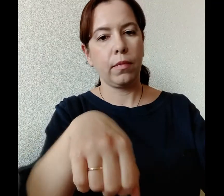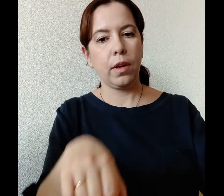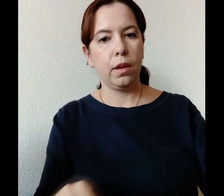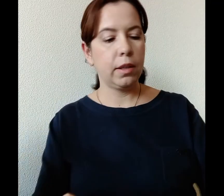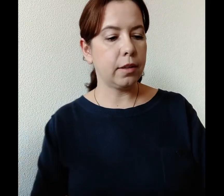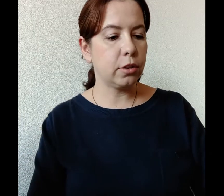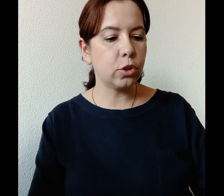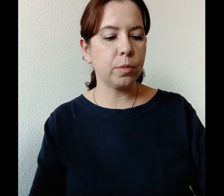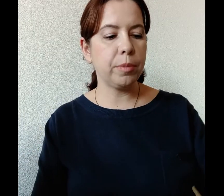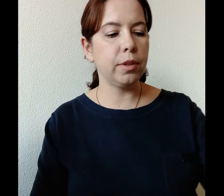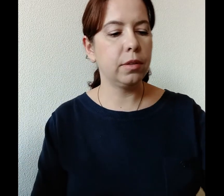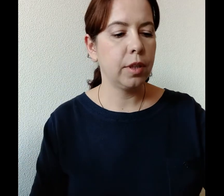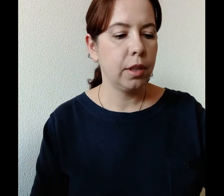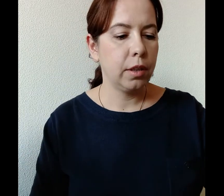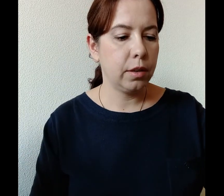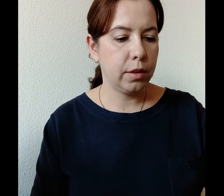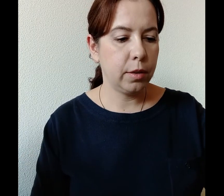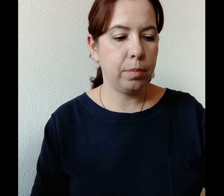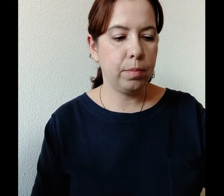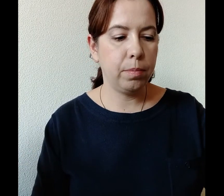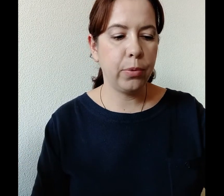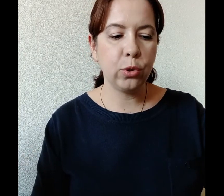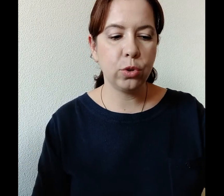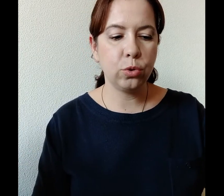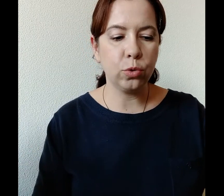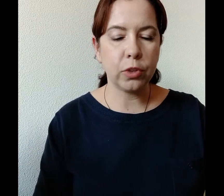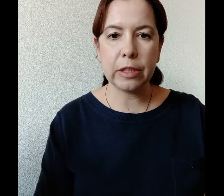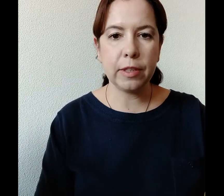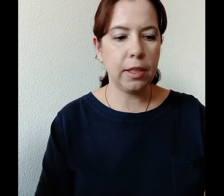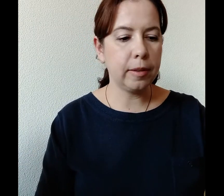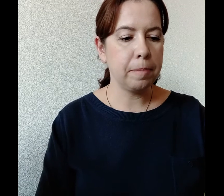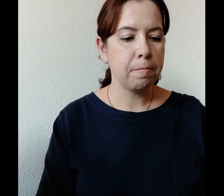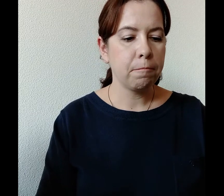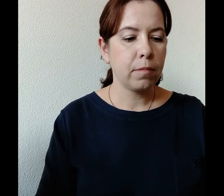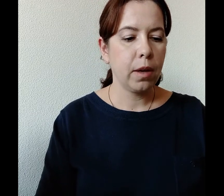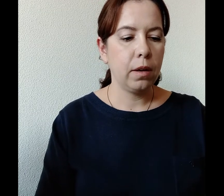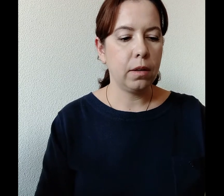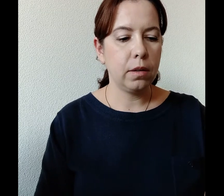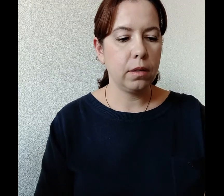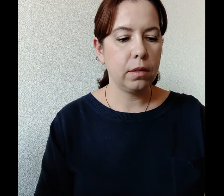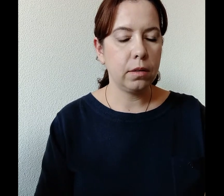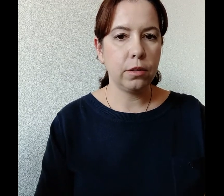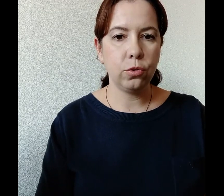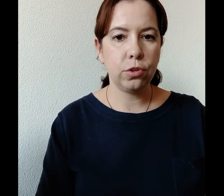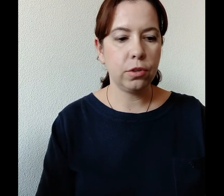Так, сложный момент. Плоти, уснув, это светилен. Не очень